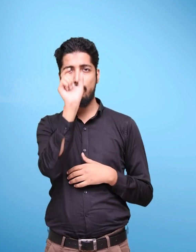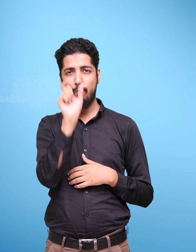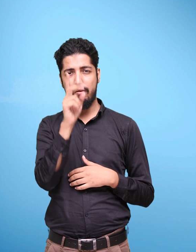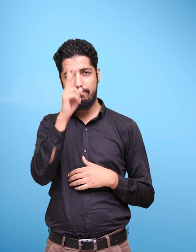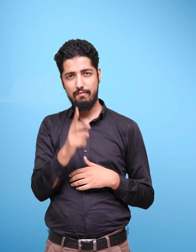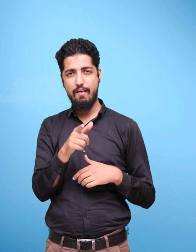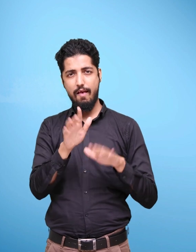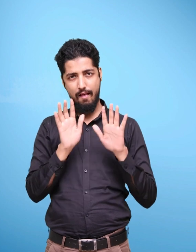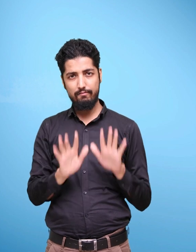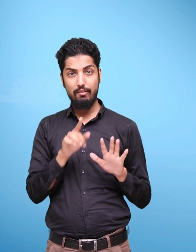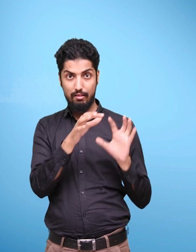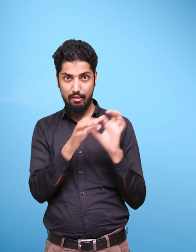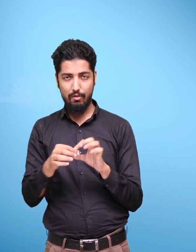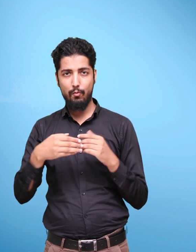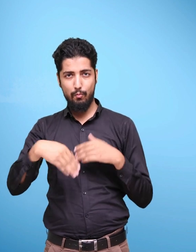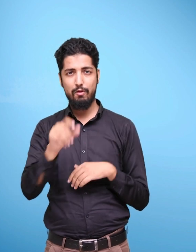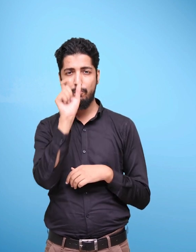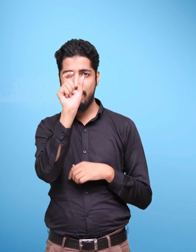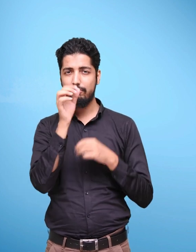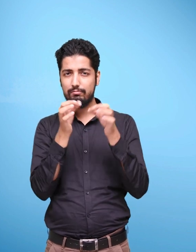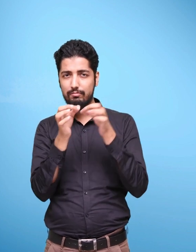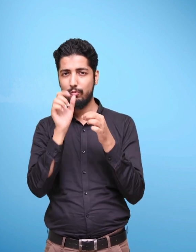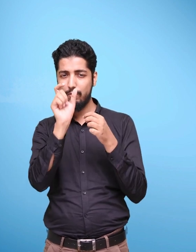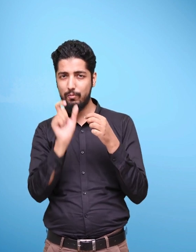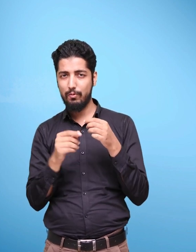The NCF-FS enunciates